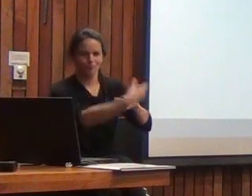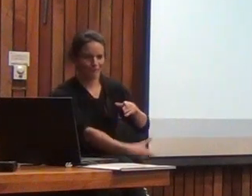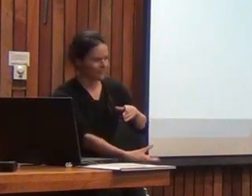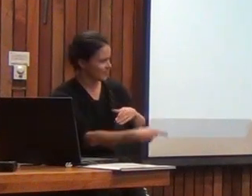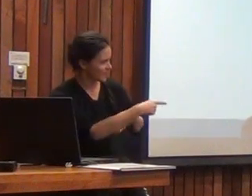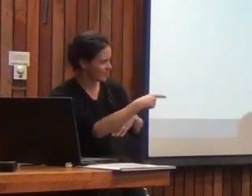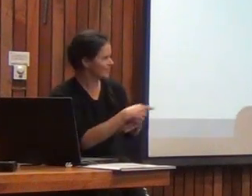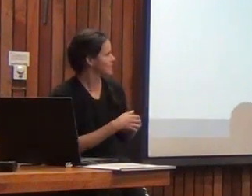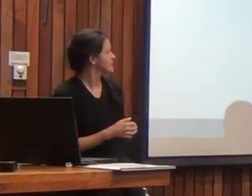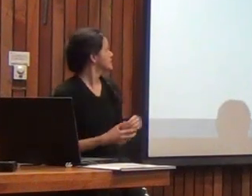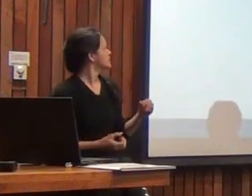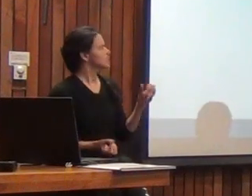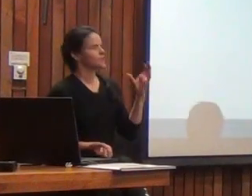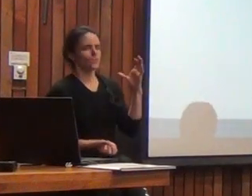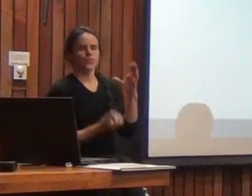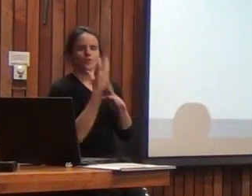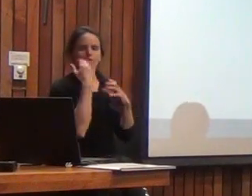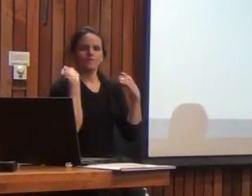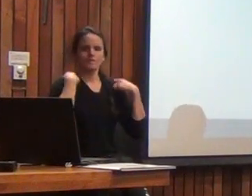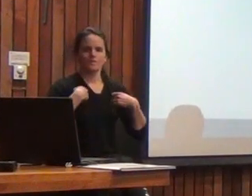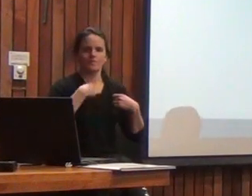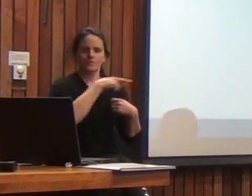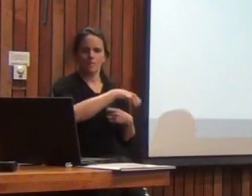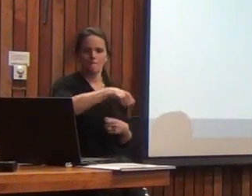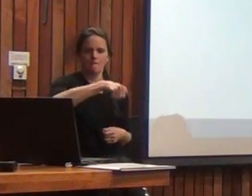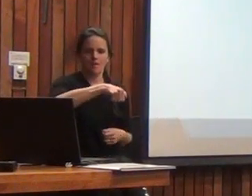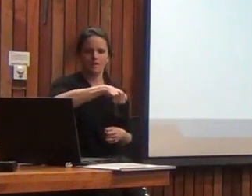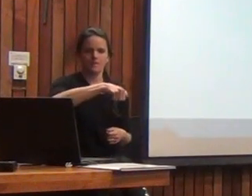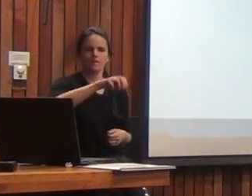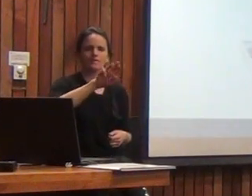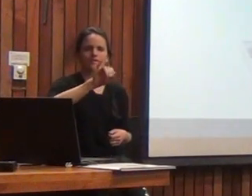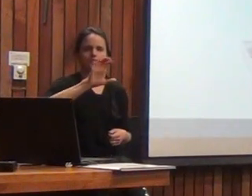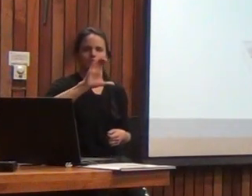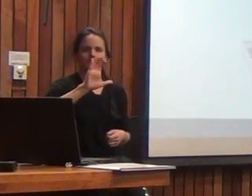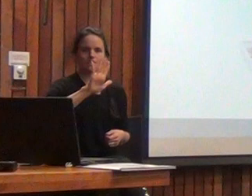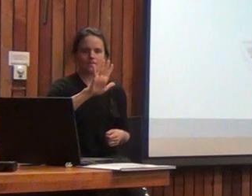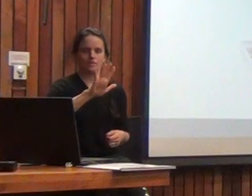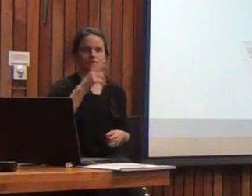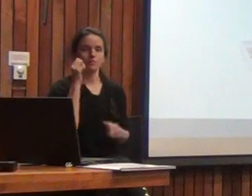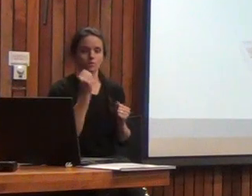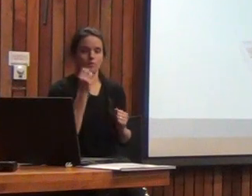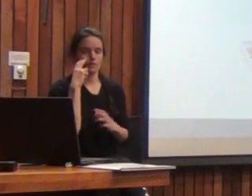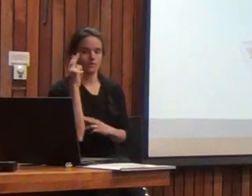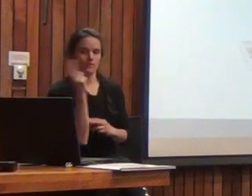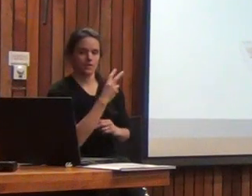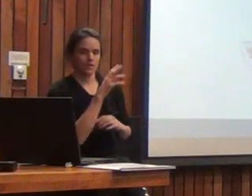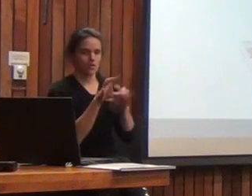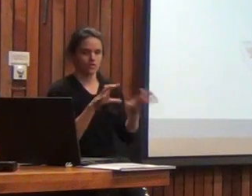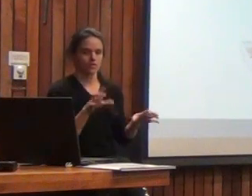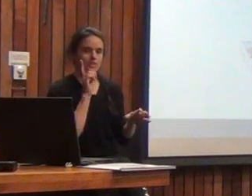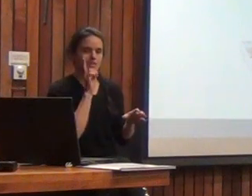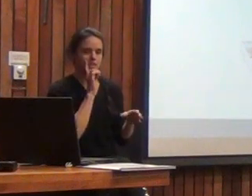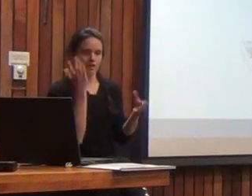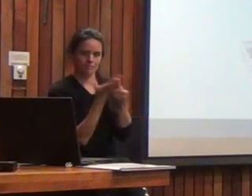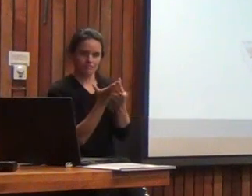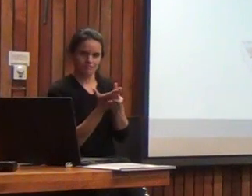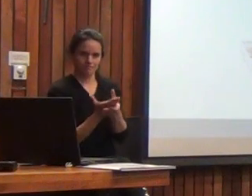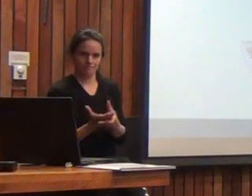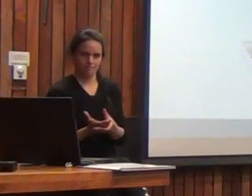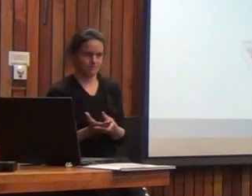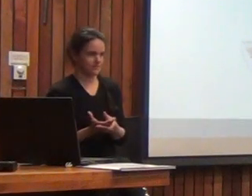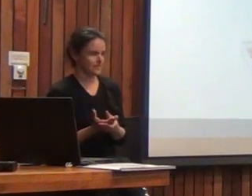Esta es la nueva batería, la nueva maleta de WIS-5. Acá pueden ver las cosas que trae adentro esta batería.